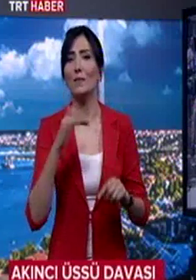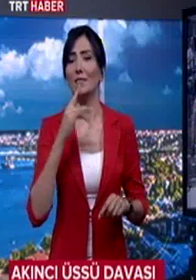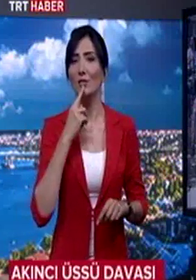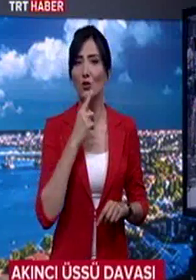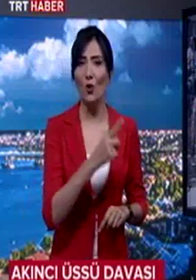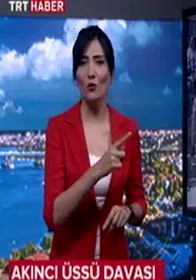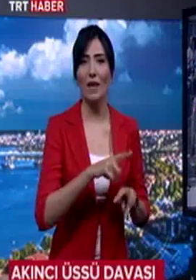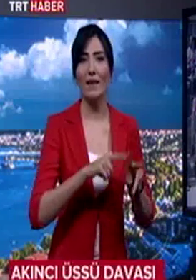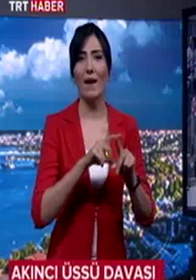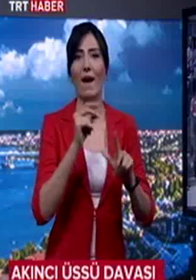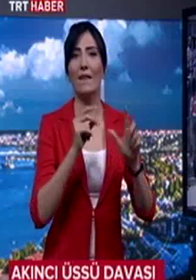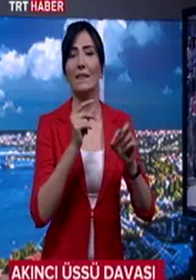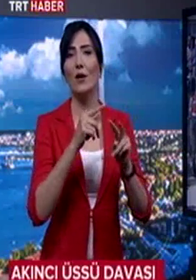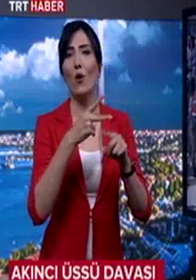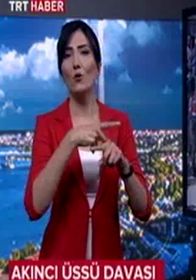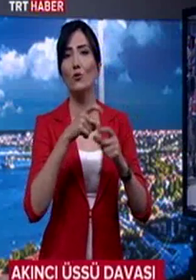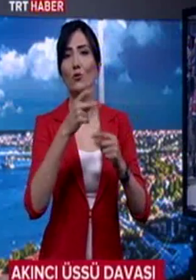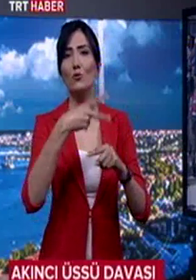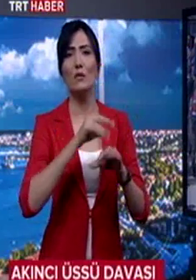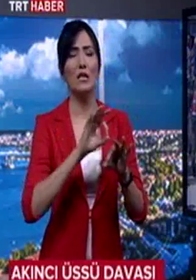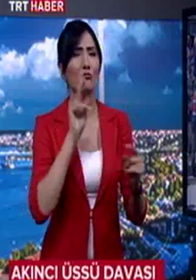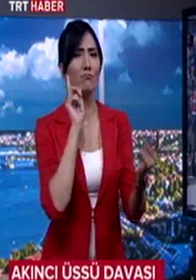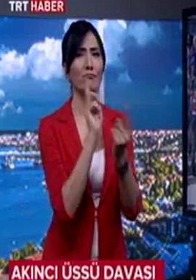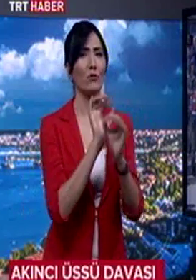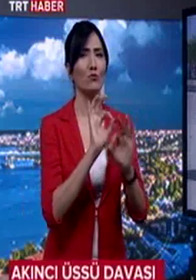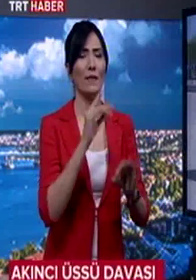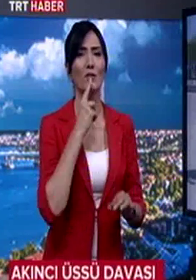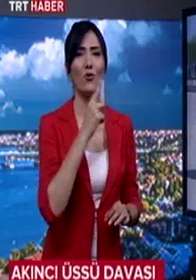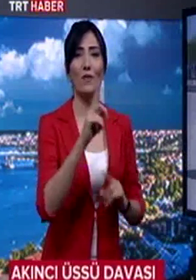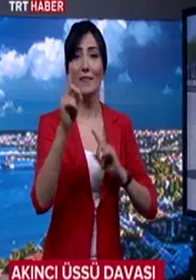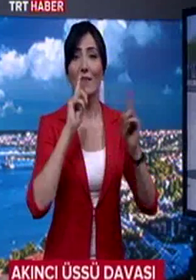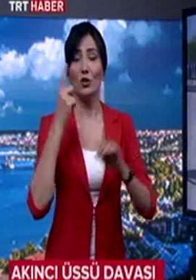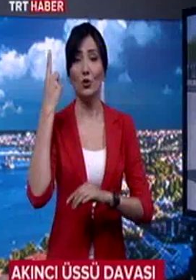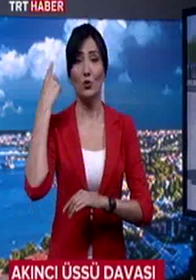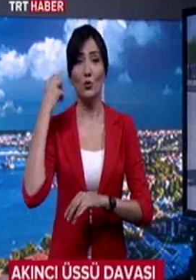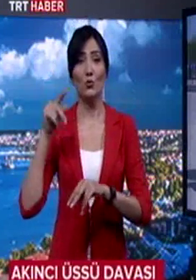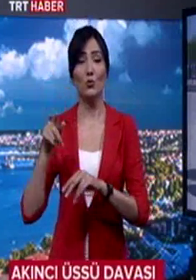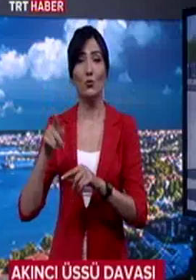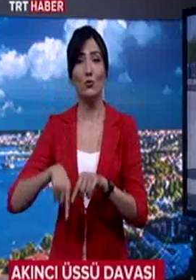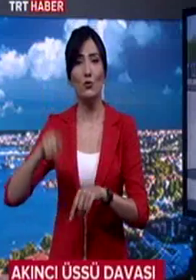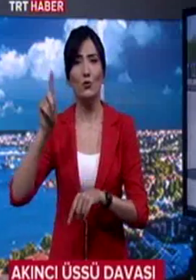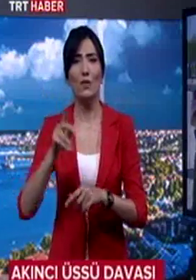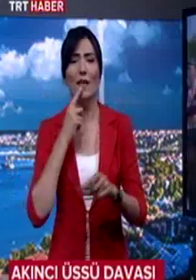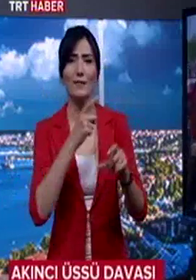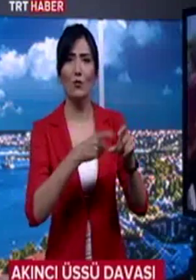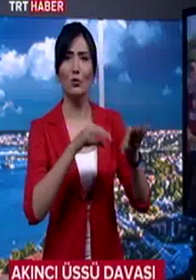Adil Öksüz'le hiç görüşmediğini de iddia etti. Davanın dünkü oturumunda çapraz sorgusuna başlanan